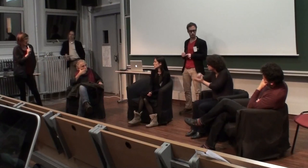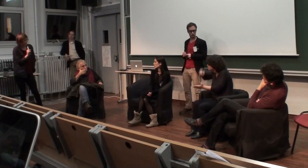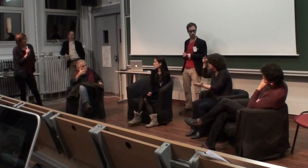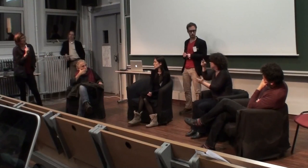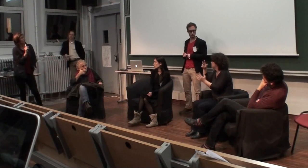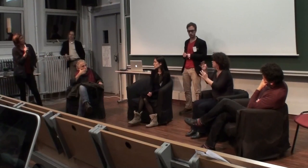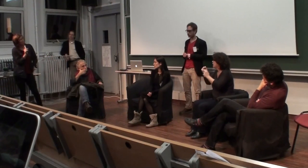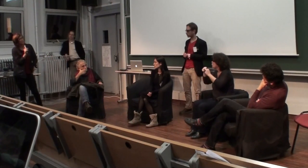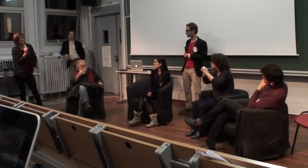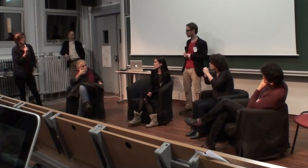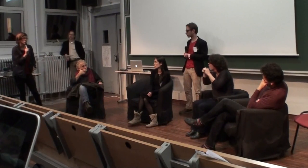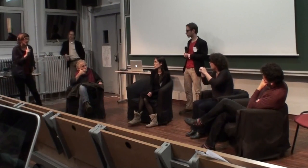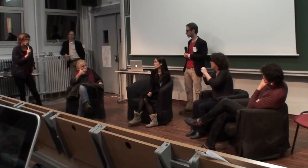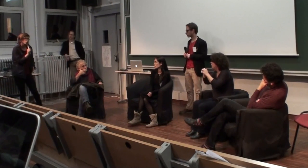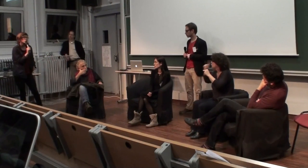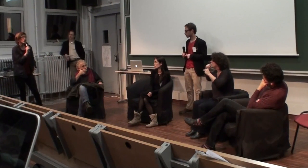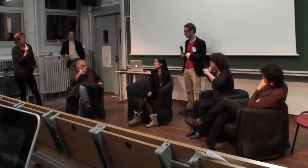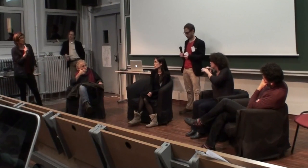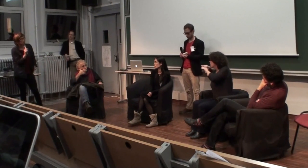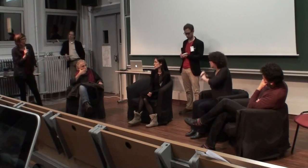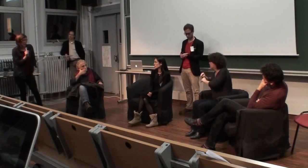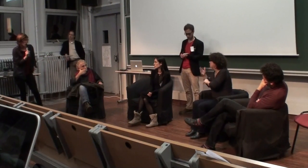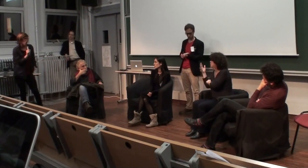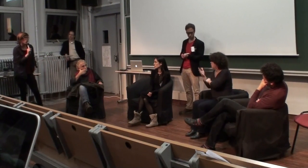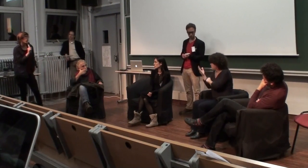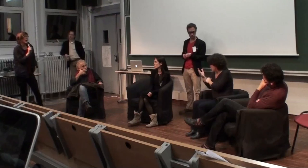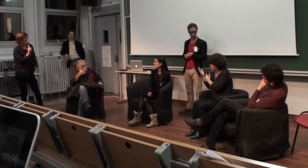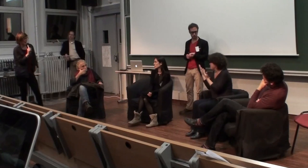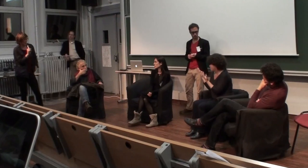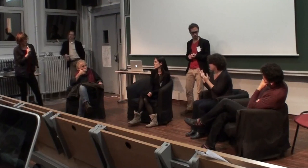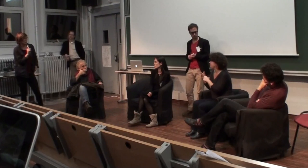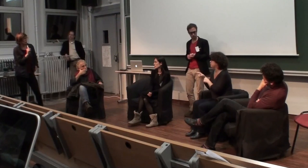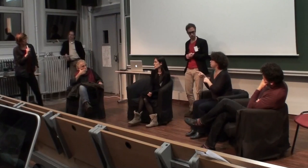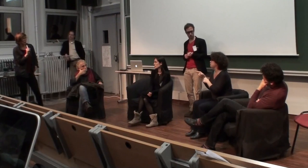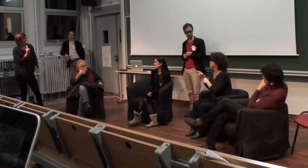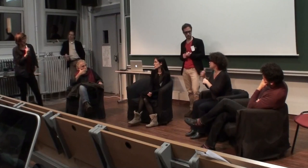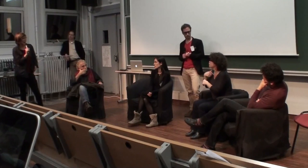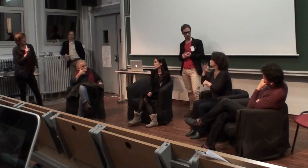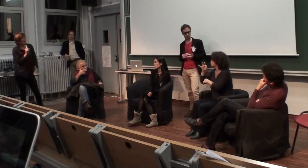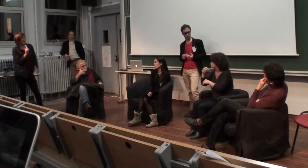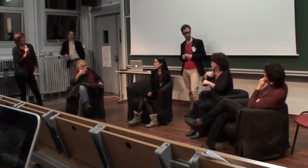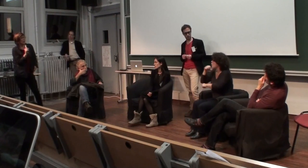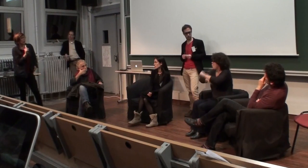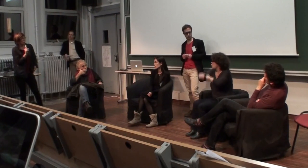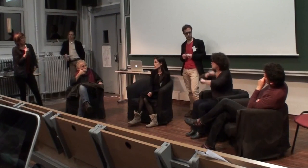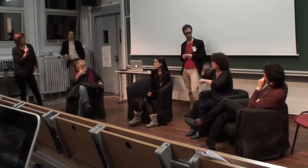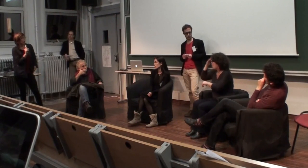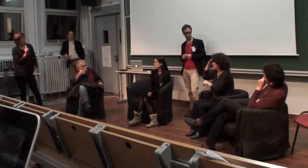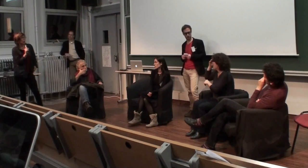réfléchi à cette question des sourds, à la question de la norme, à la place des sourds, et tout ça, et donc, on